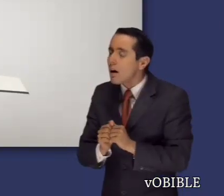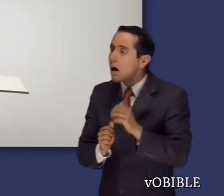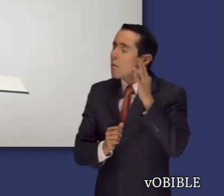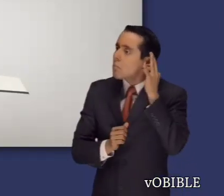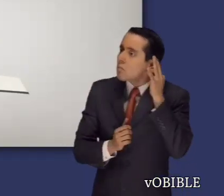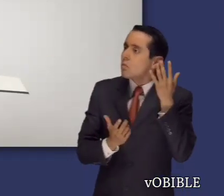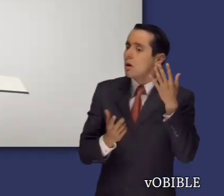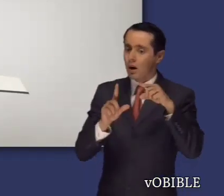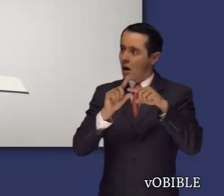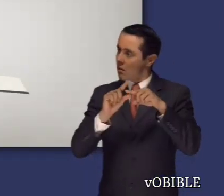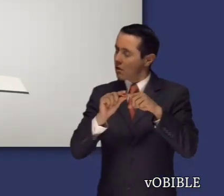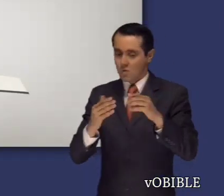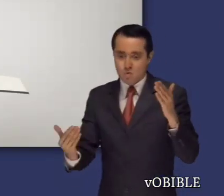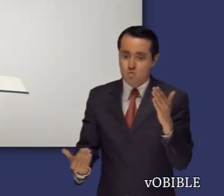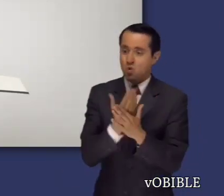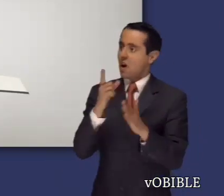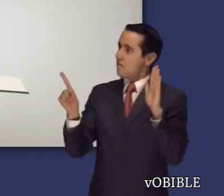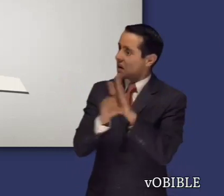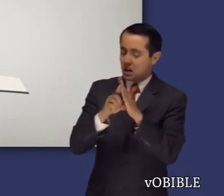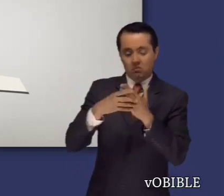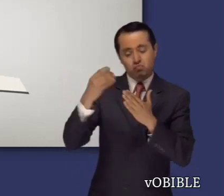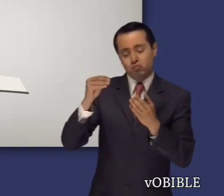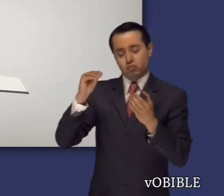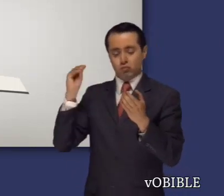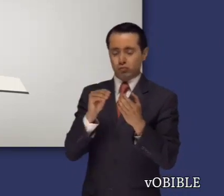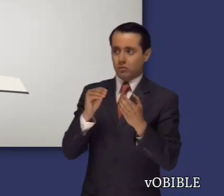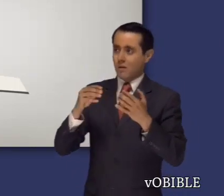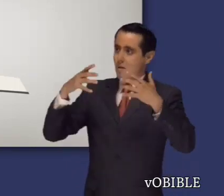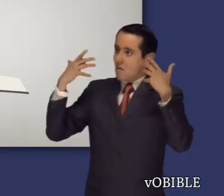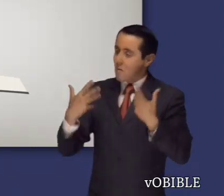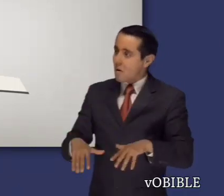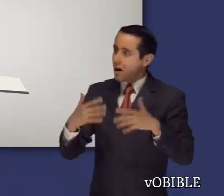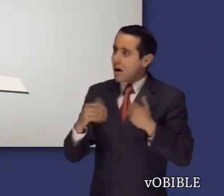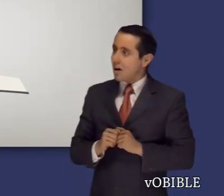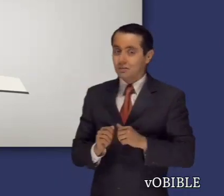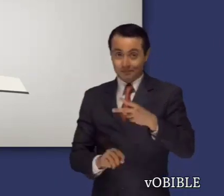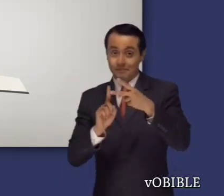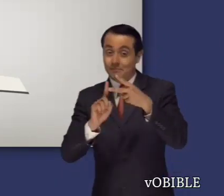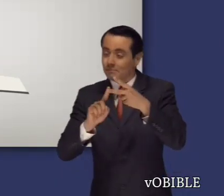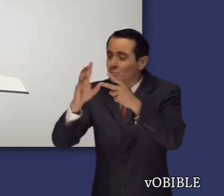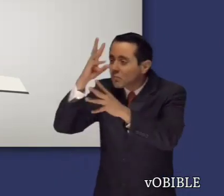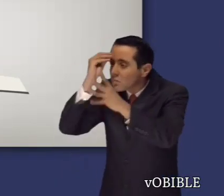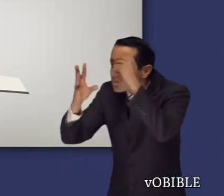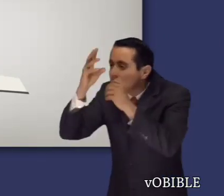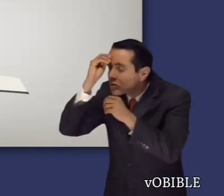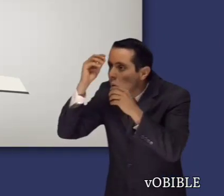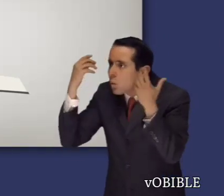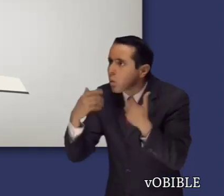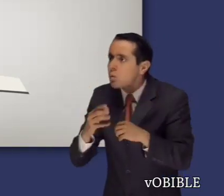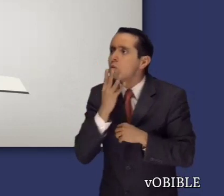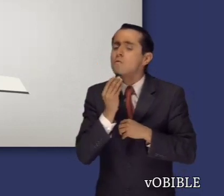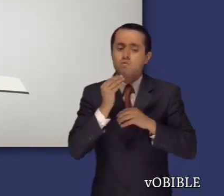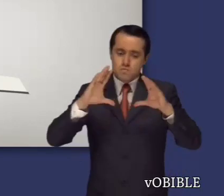fíjese en lo siguiente. Mardoqueo y Esther utilizaron con inteligencia las leyes persas para proteger a los judíos. Jehová